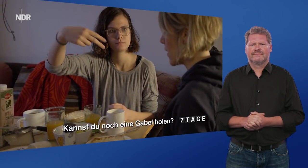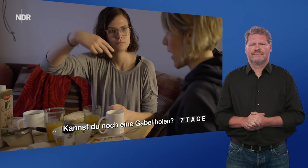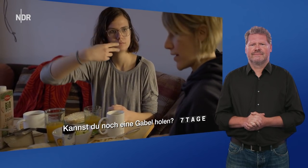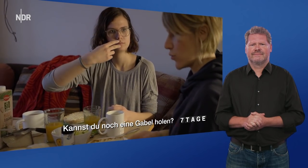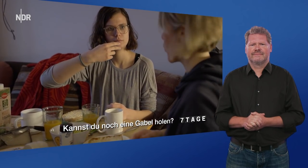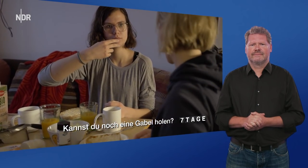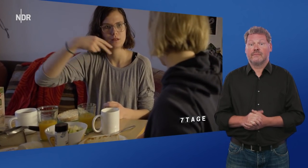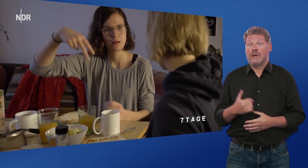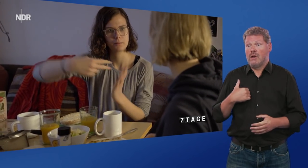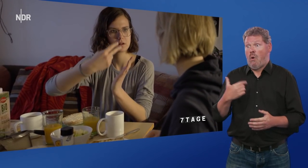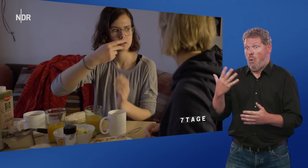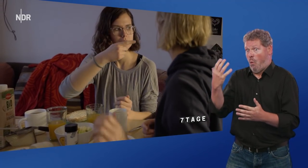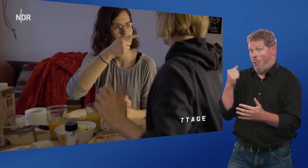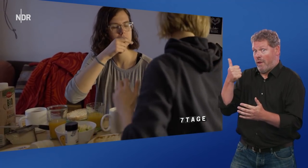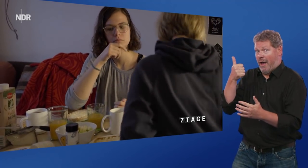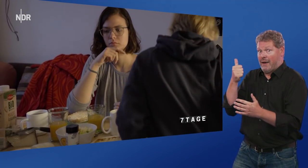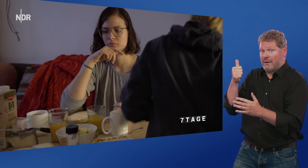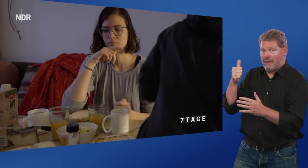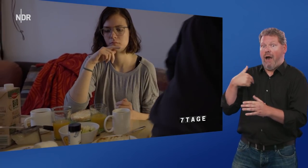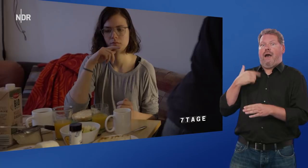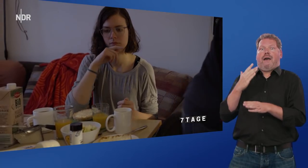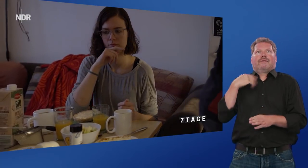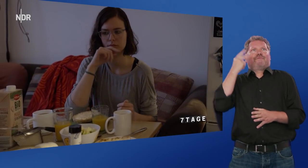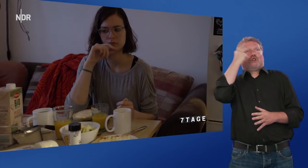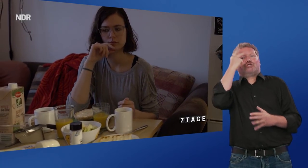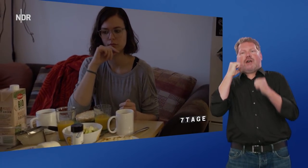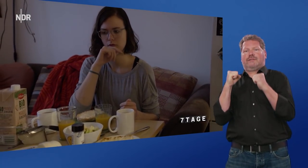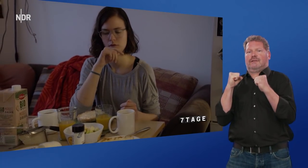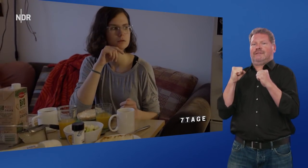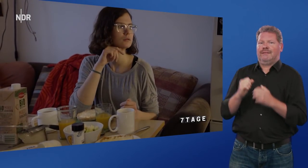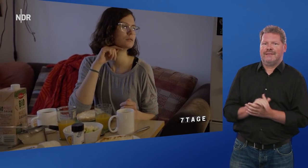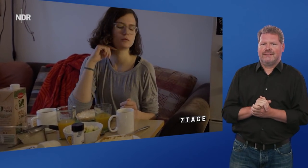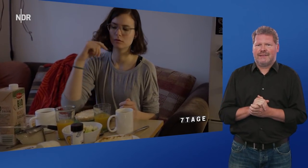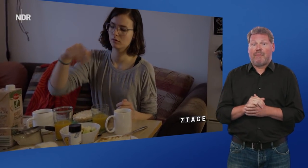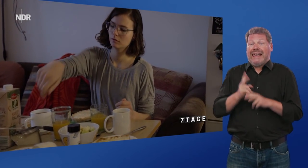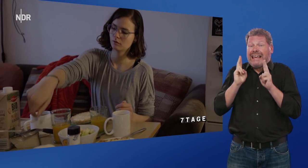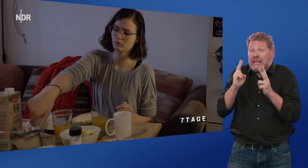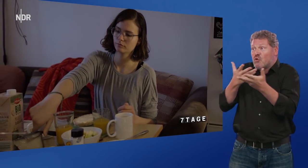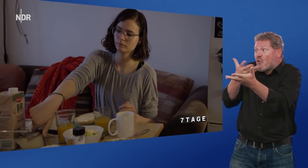Halt. Ich hole uns eine, oder? Das hab ich schon mal verstanden. Aber richtig unterhalten können wir uns noch lange nicht.